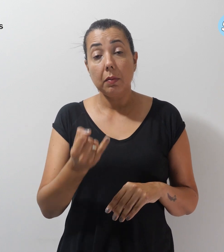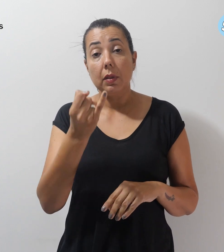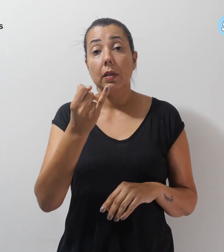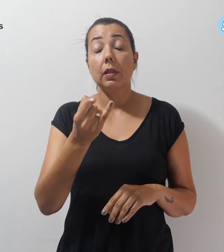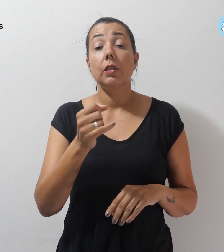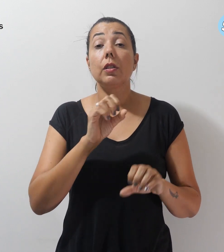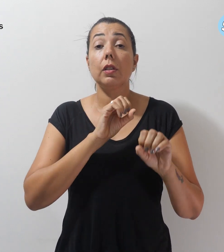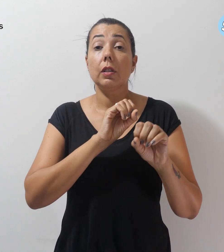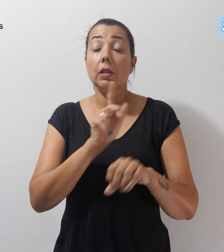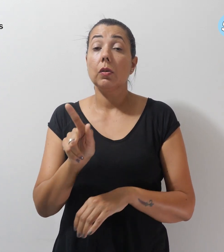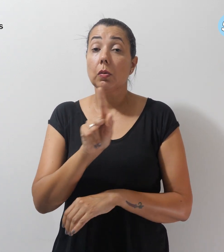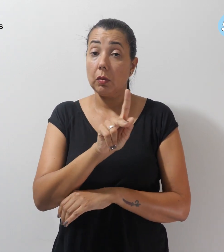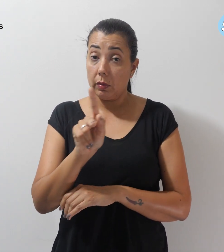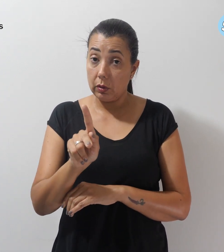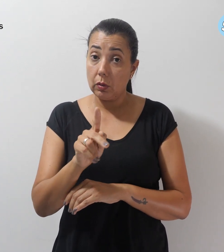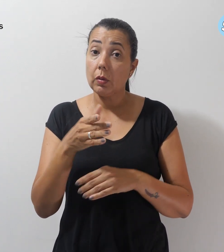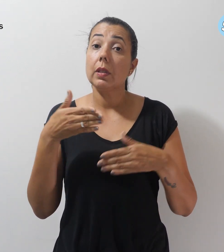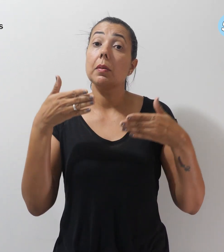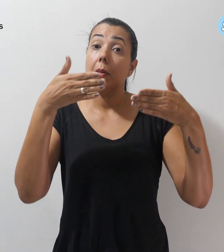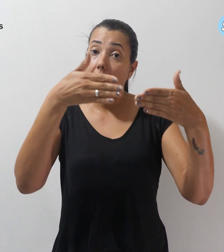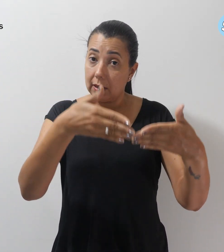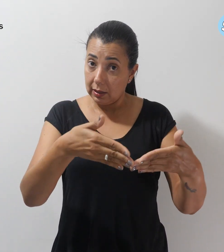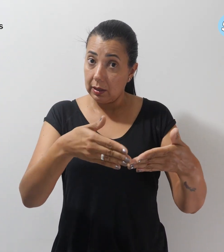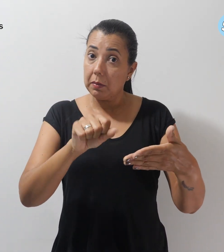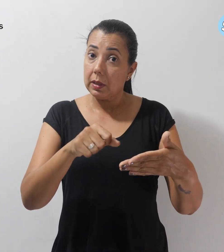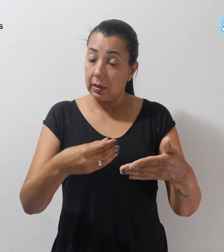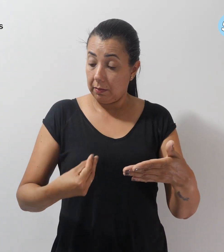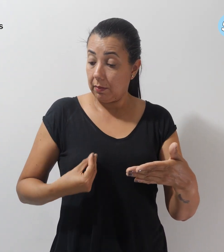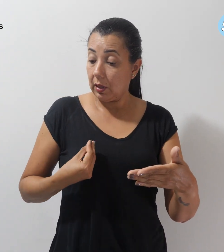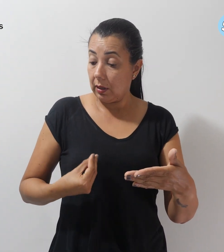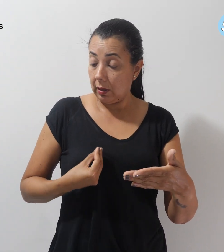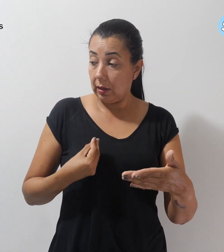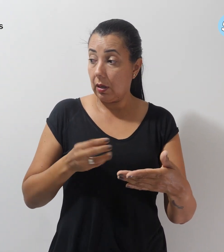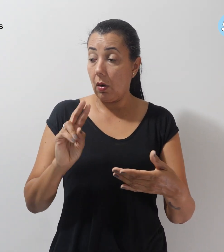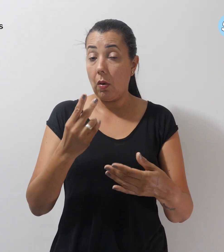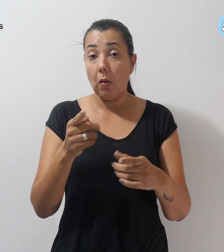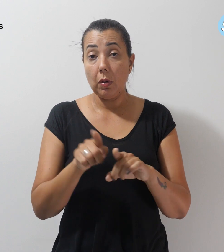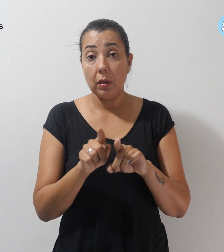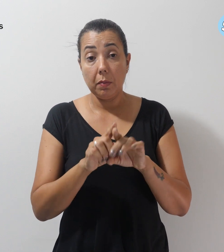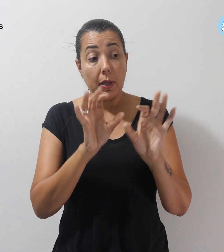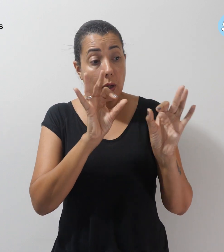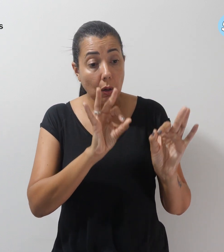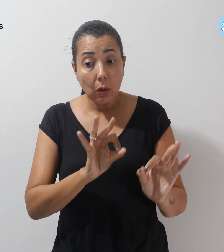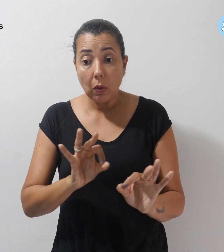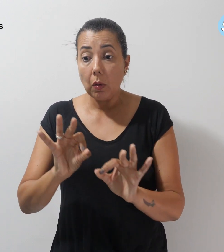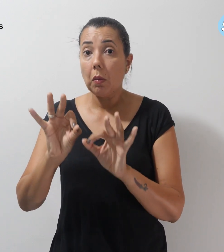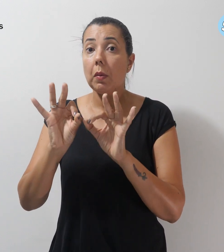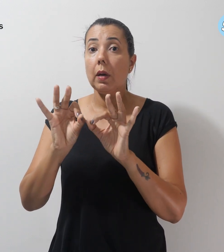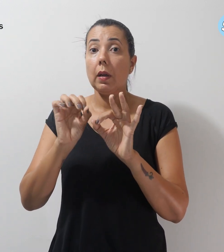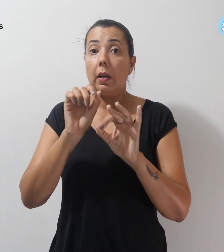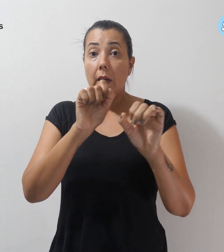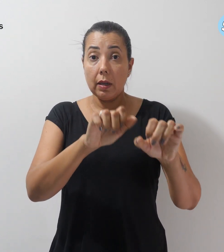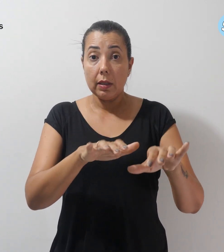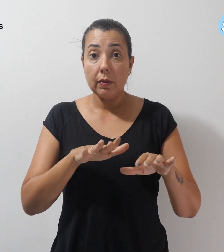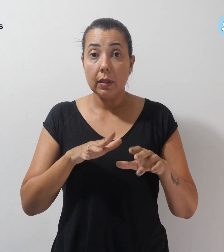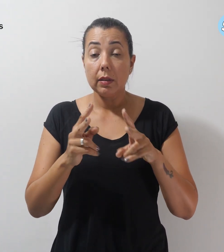educadores compareçam presencialmente ou acompanhem a audiência virtualmente.